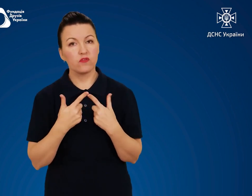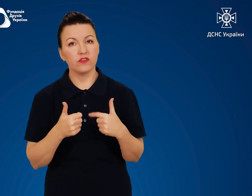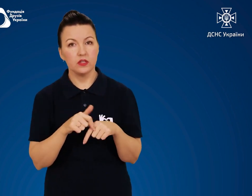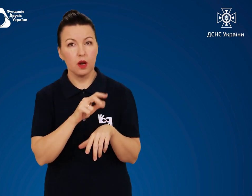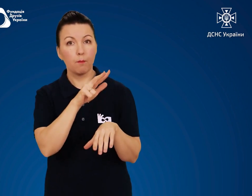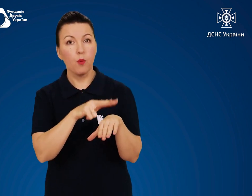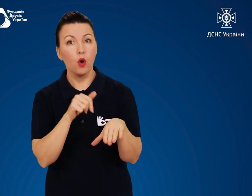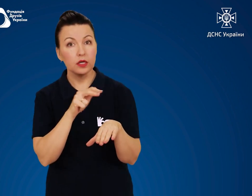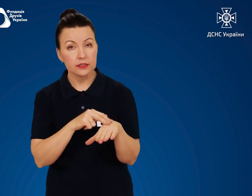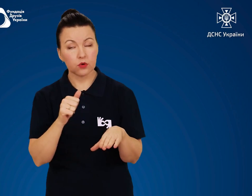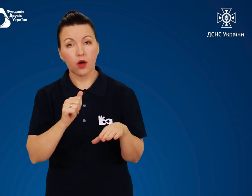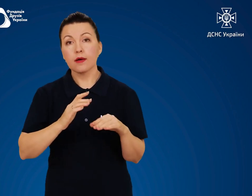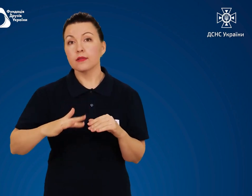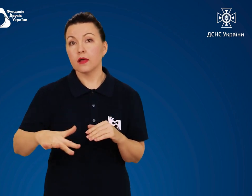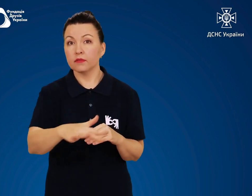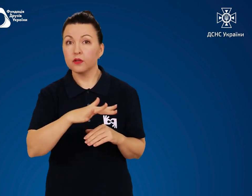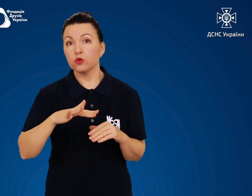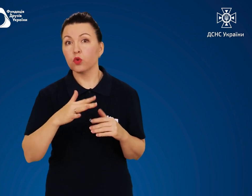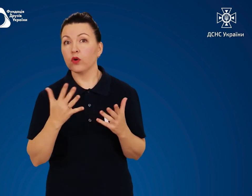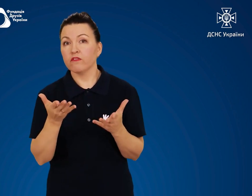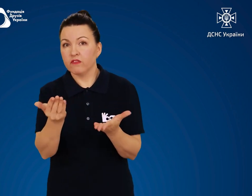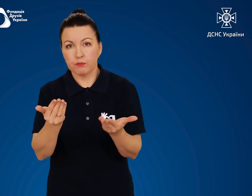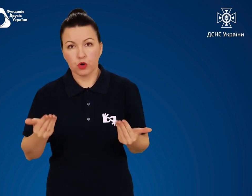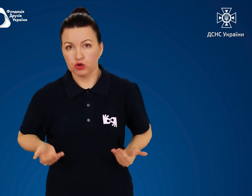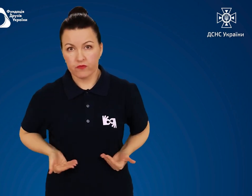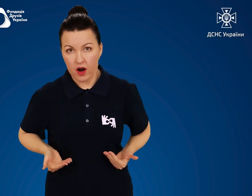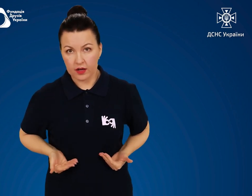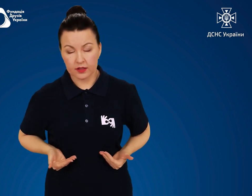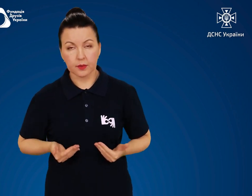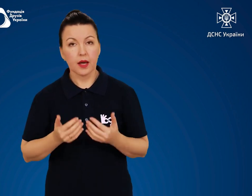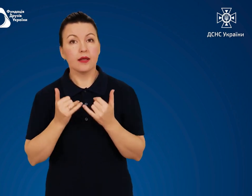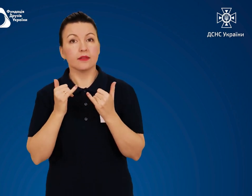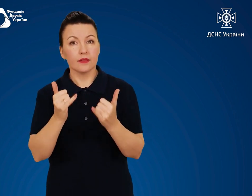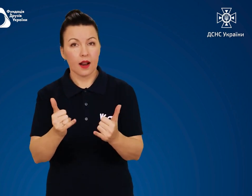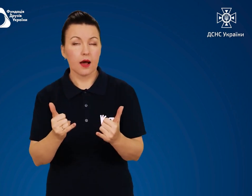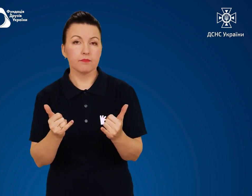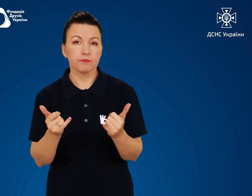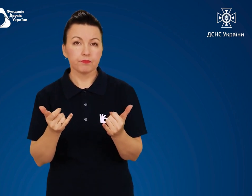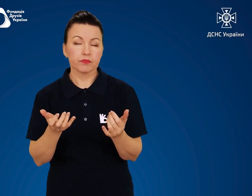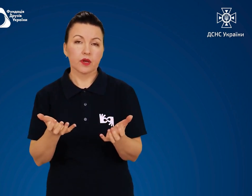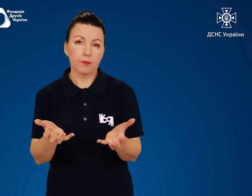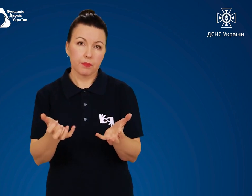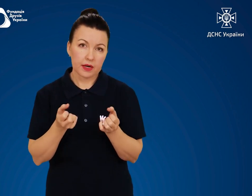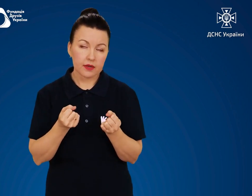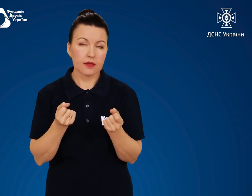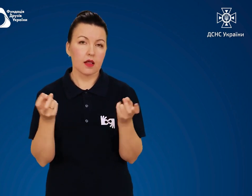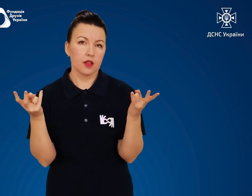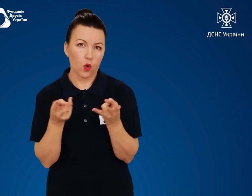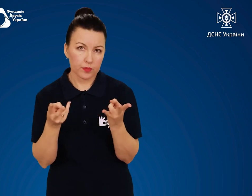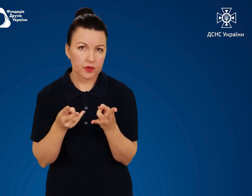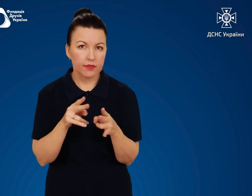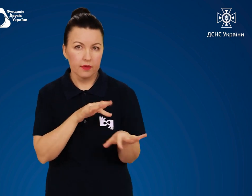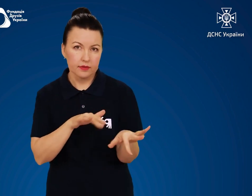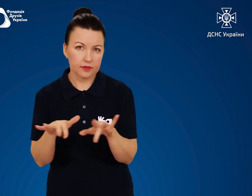відділення поліції, на територію якого ви проживаєте, для прийняття необхідних заходів